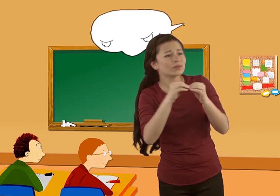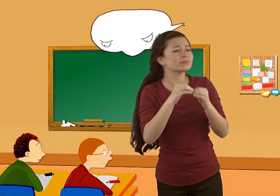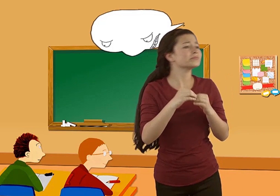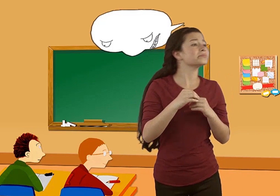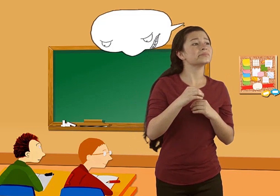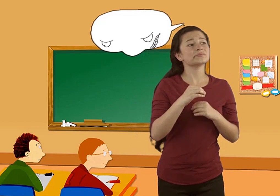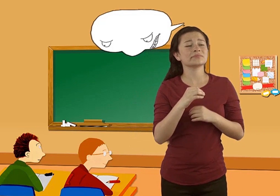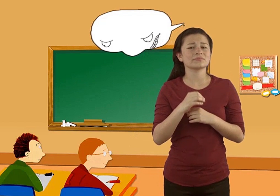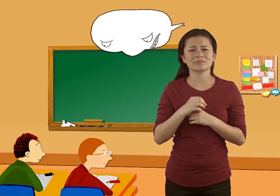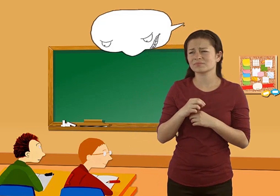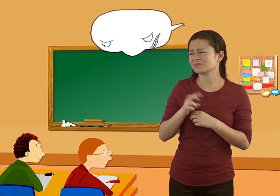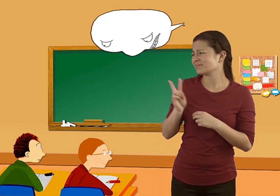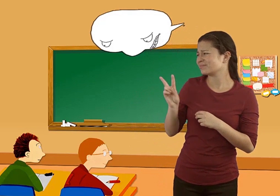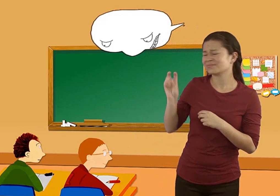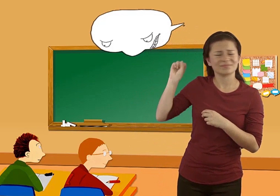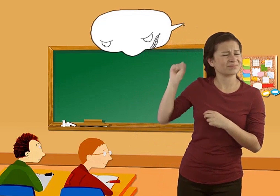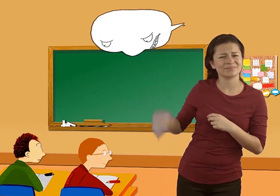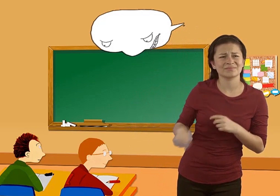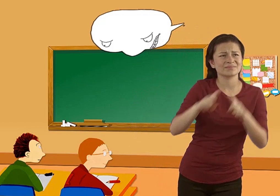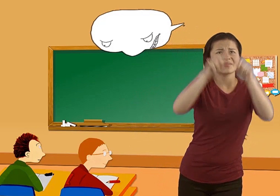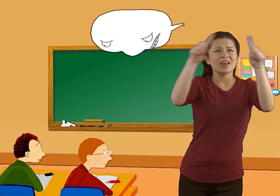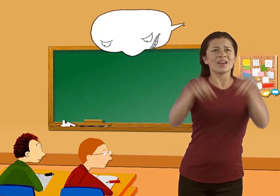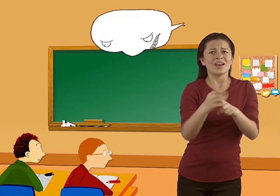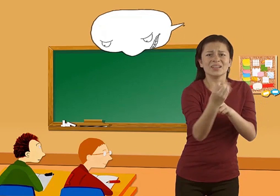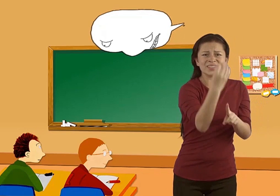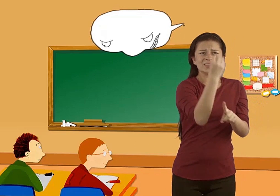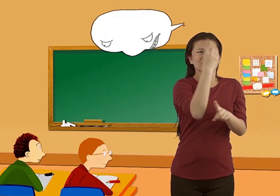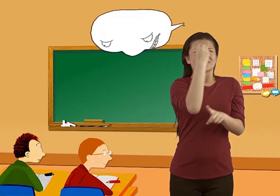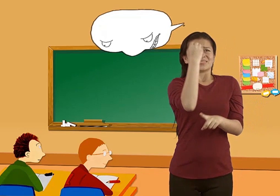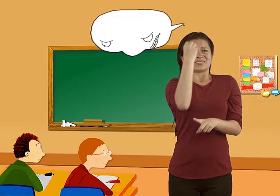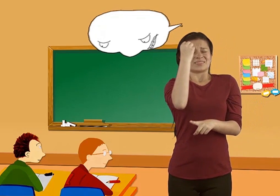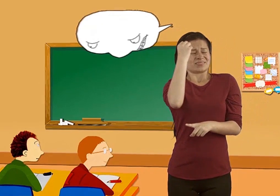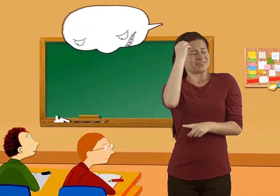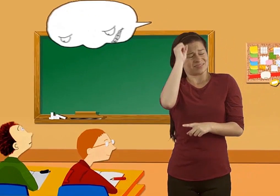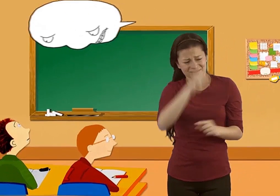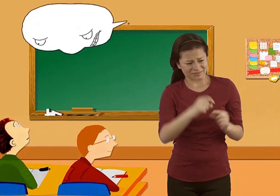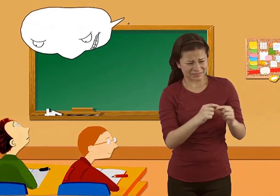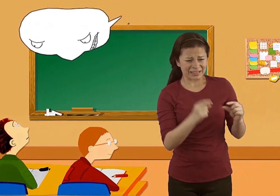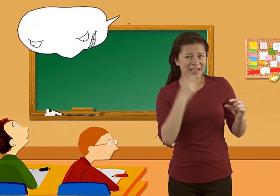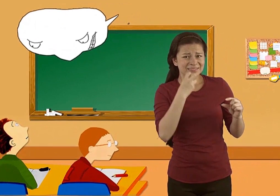como lo hacían siempre. Pero Leo no podía dejar de pensar en él. ¡Jum!